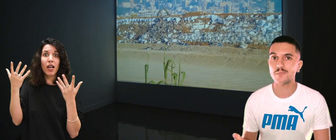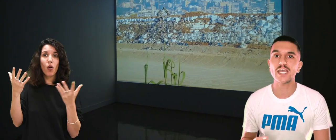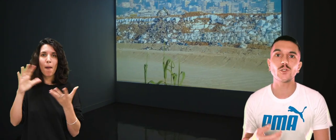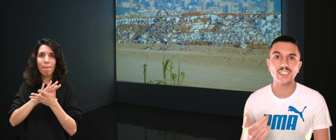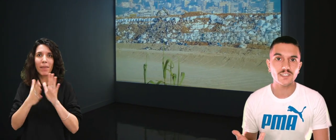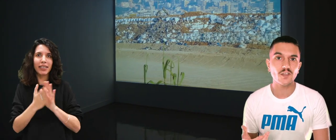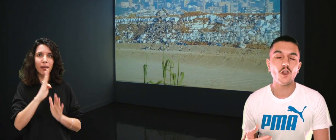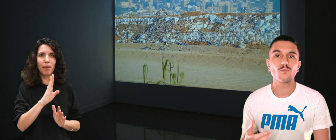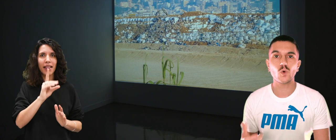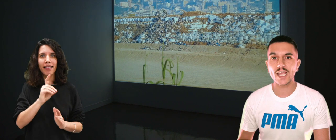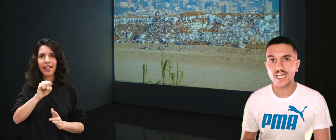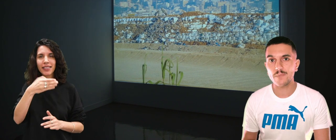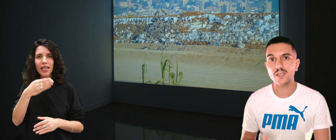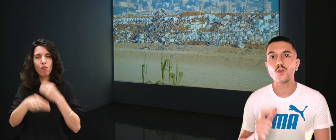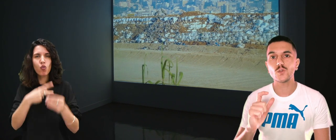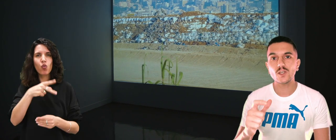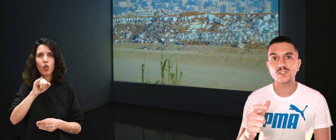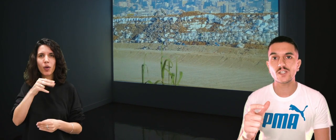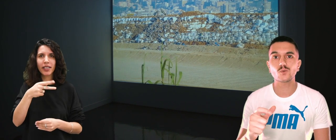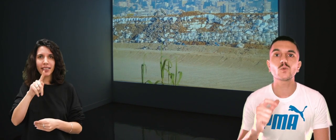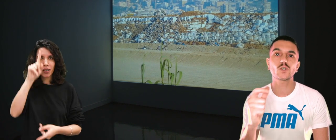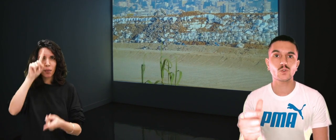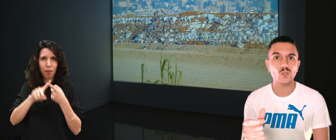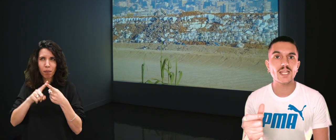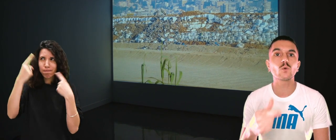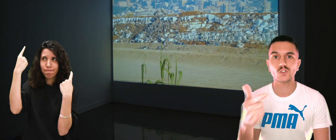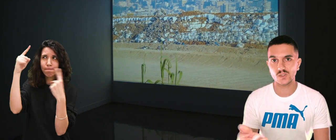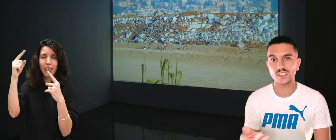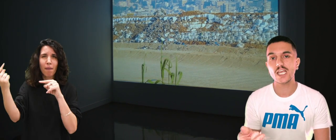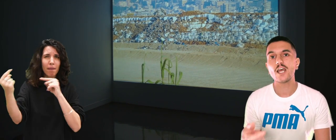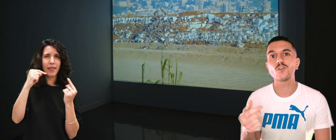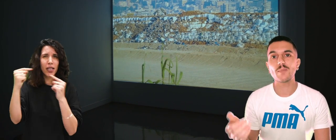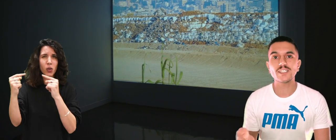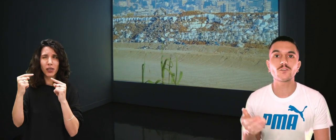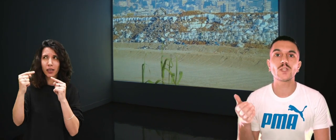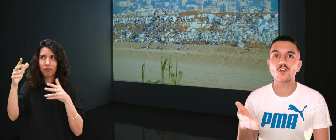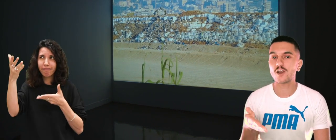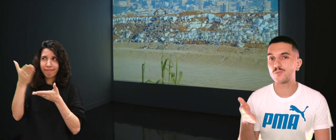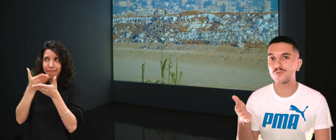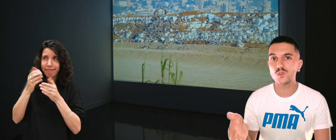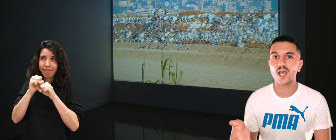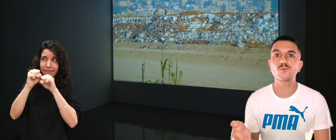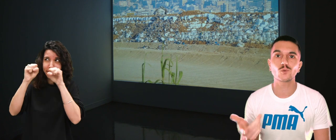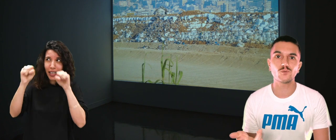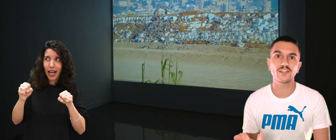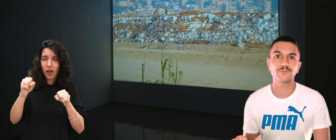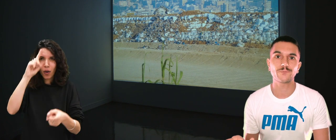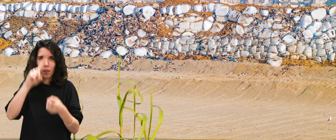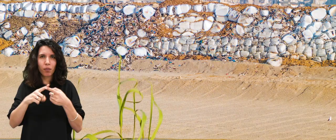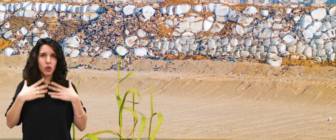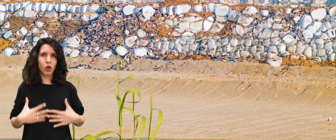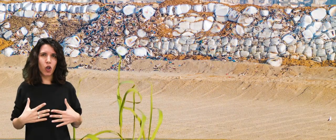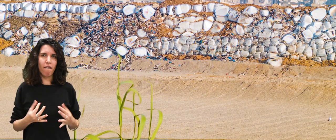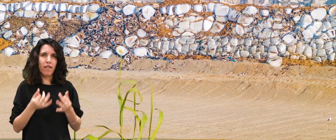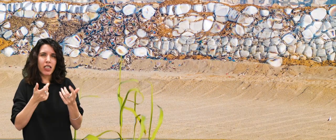BDSM et de kink, pour réclamer une négociation consensuelle et consentie, de la manière dont les corps les plus vulnérables sont gouvernés.